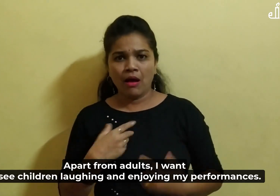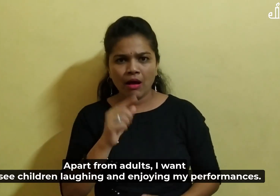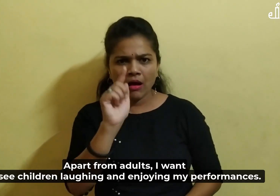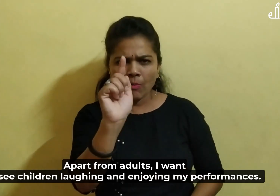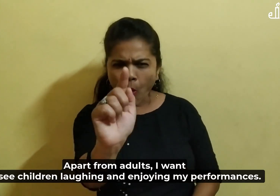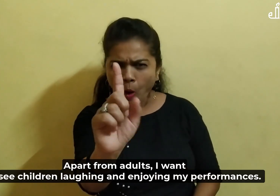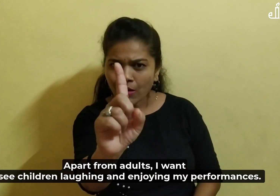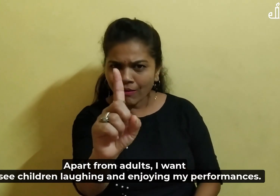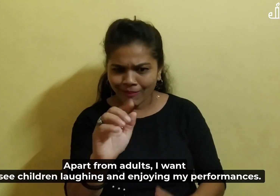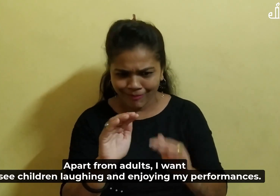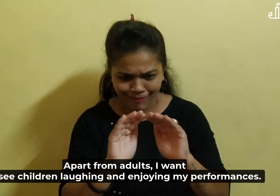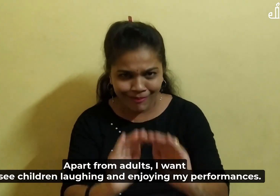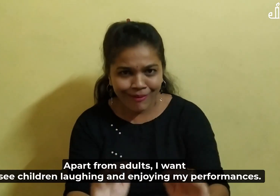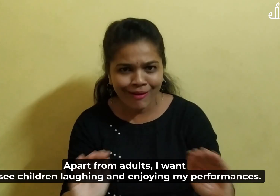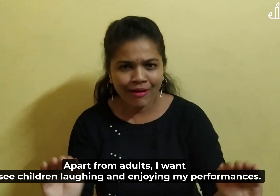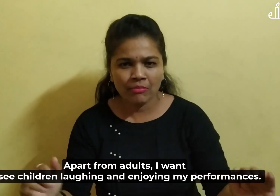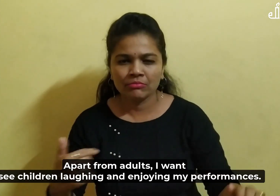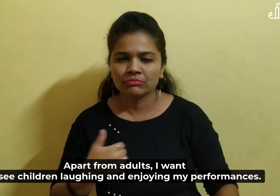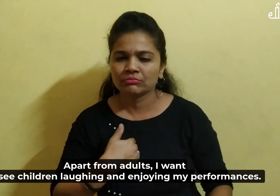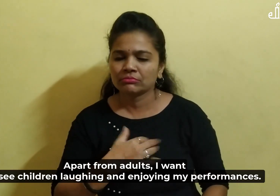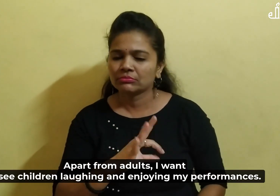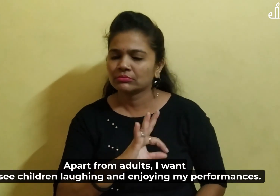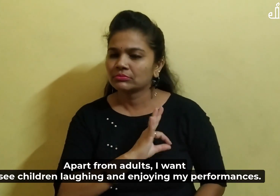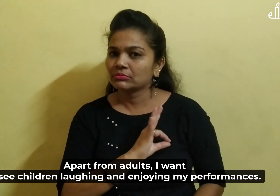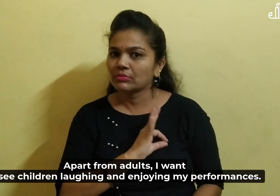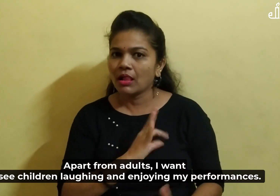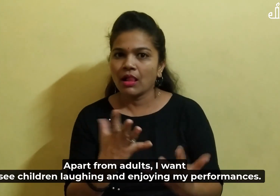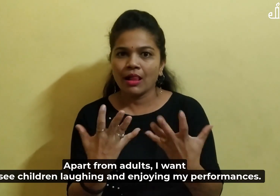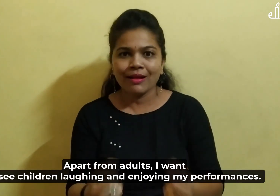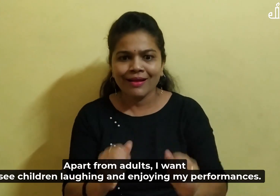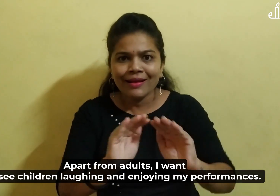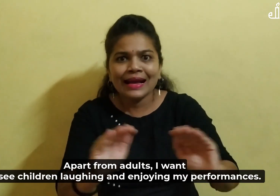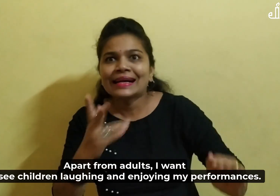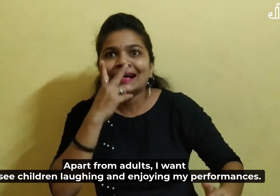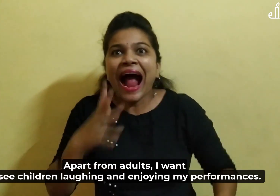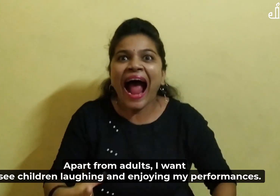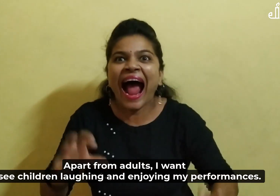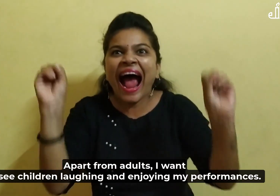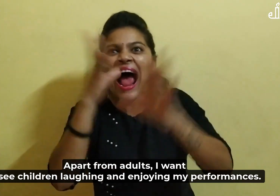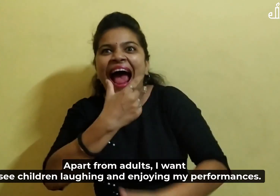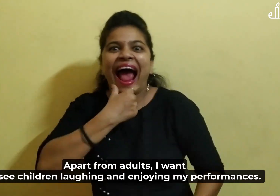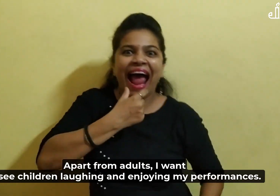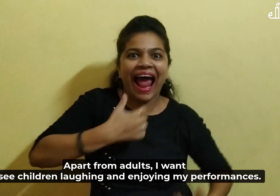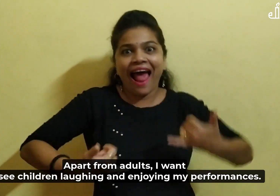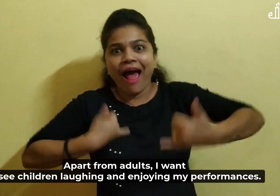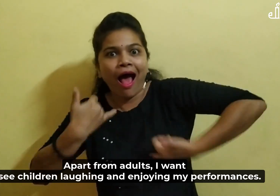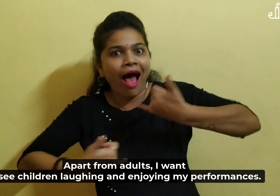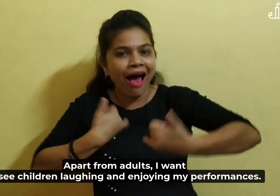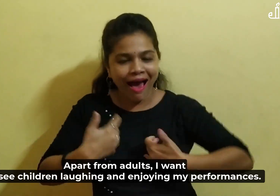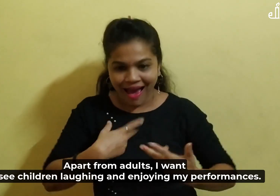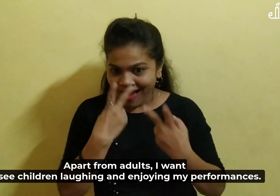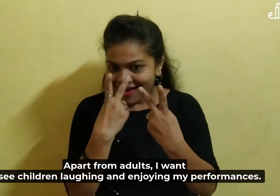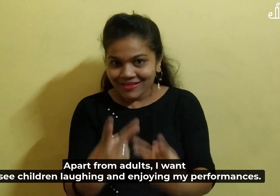वयस्करों के अलावा मैं बच्चों को हसते और अपने प्रदशन का अनन लेते हुए देखना चाहती हूँ